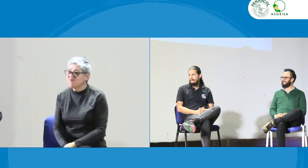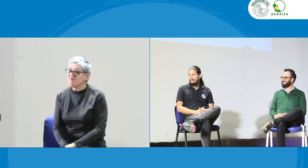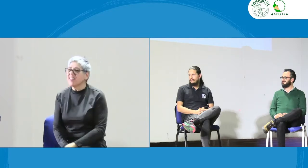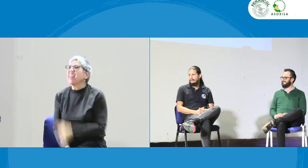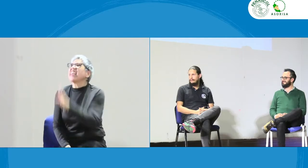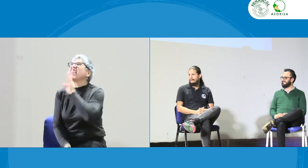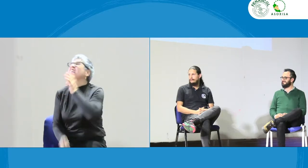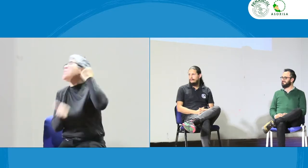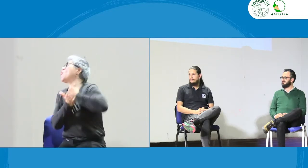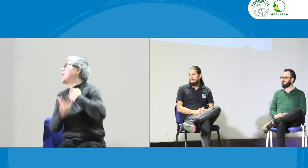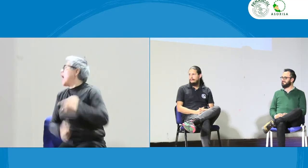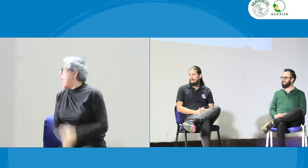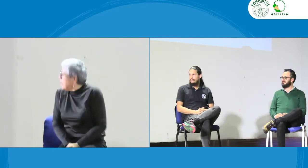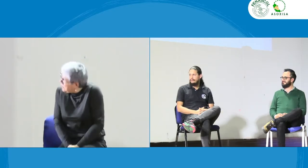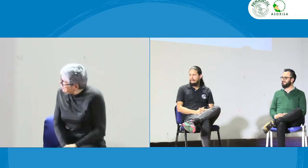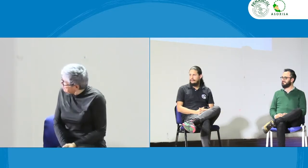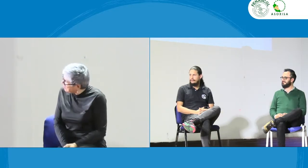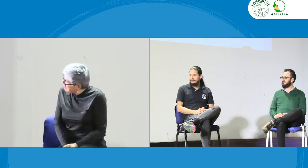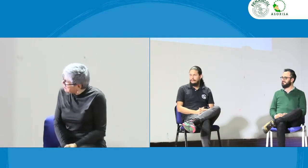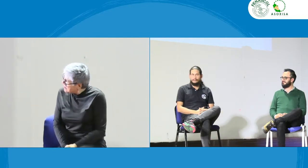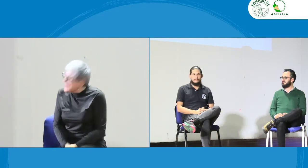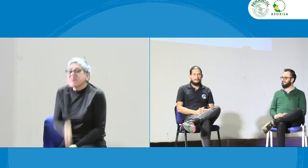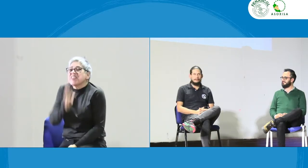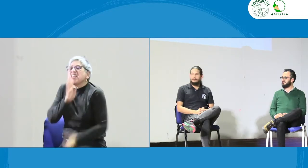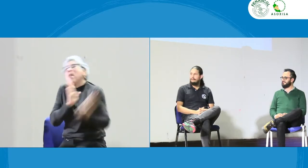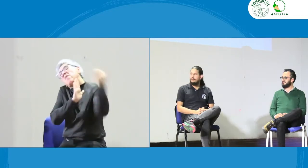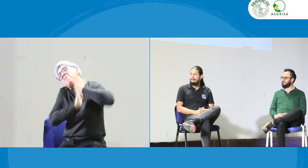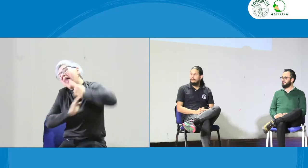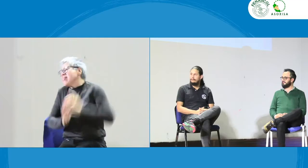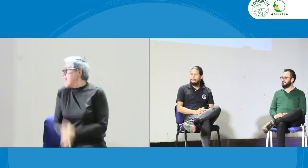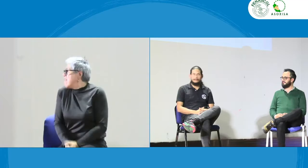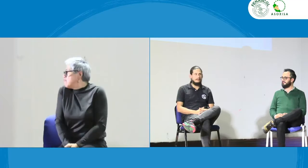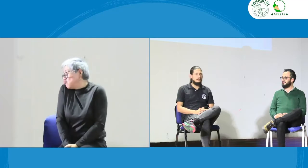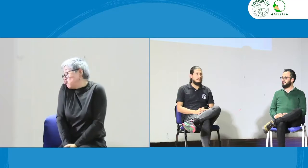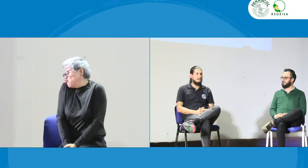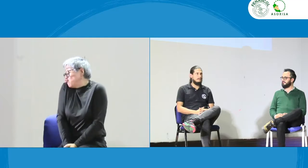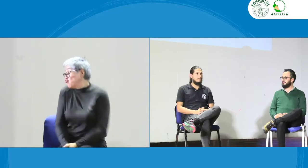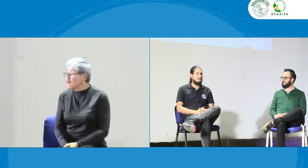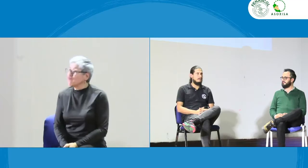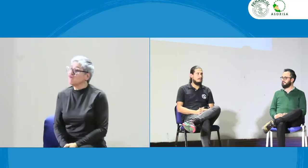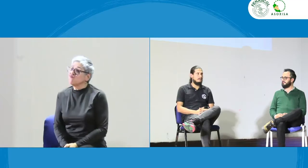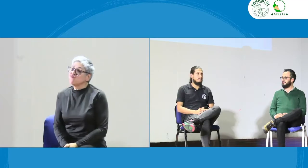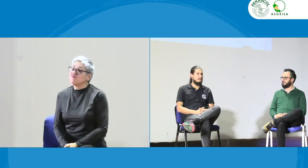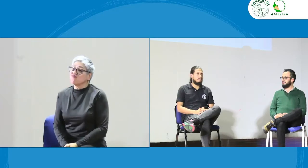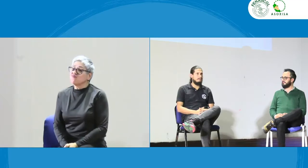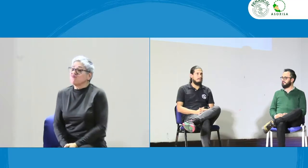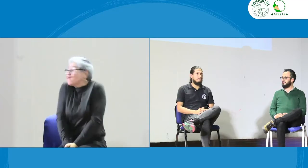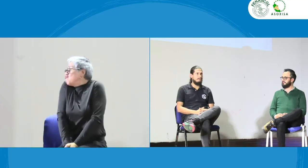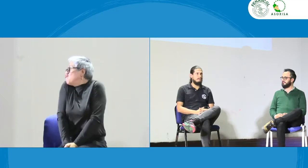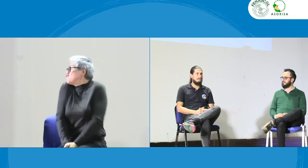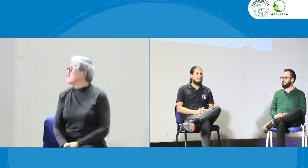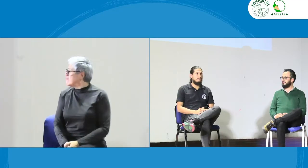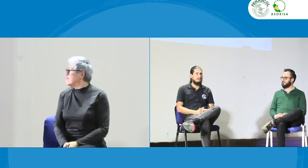y ¿quién me va a obligar a mí? ¿quién me va a mandar? así es me cojo de hombros